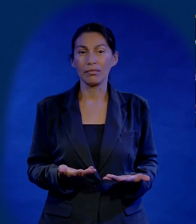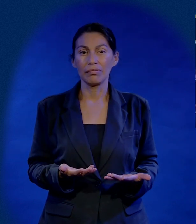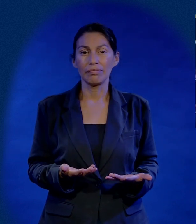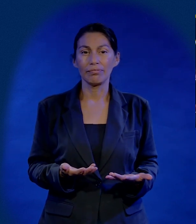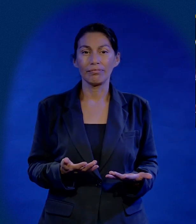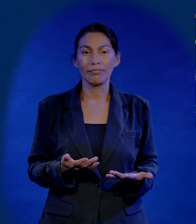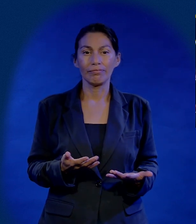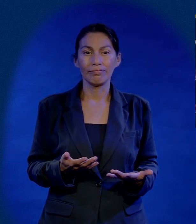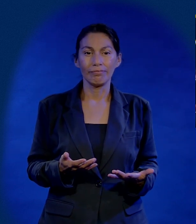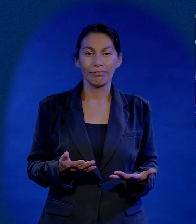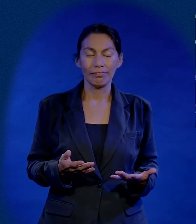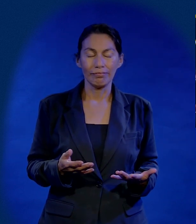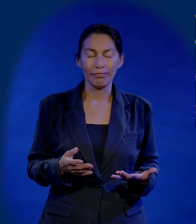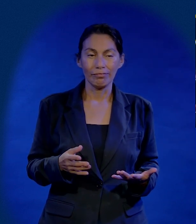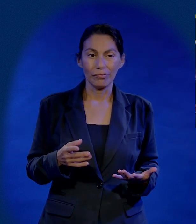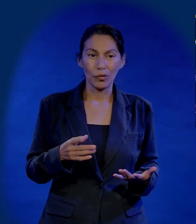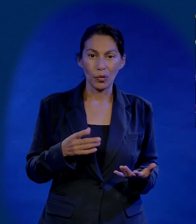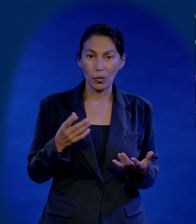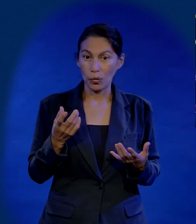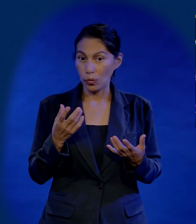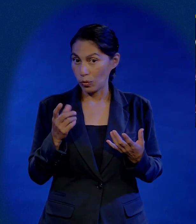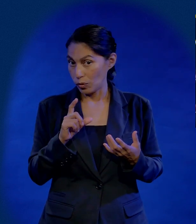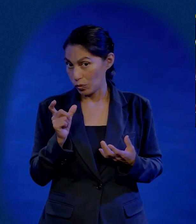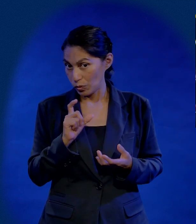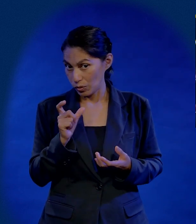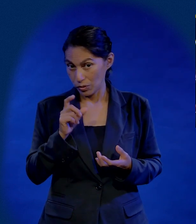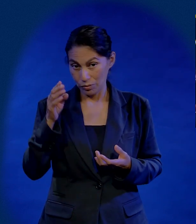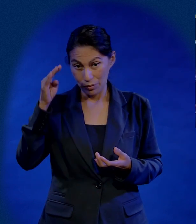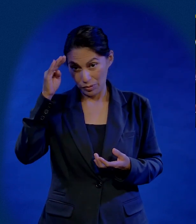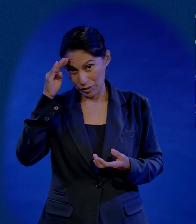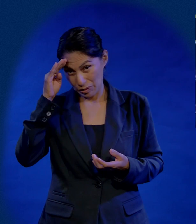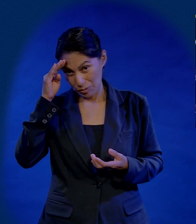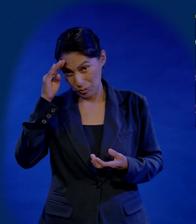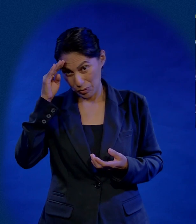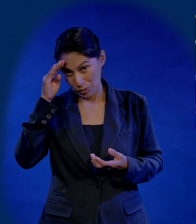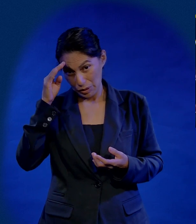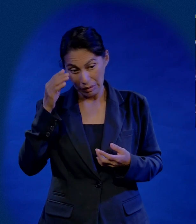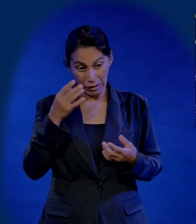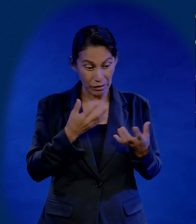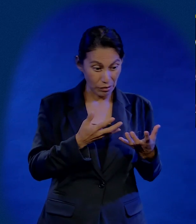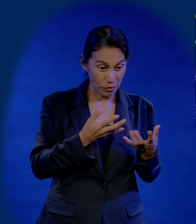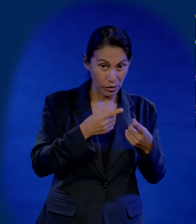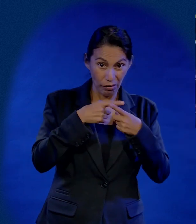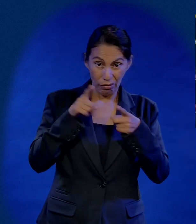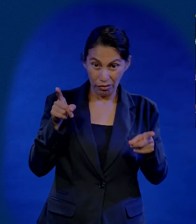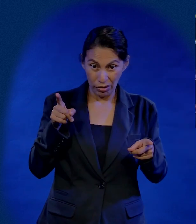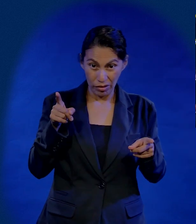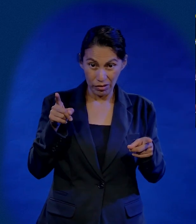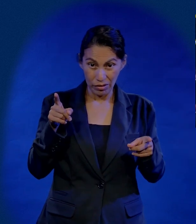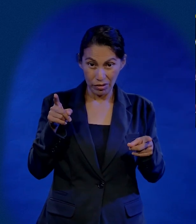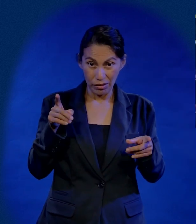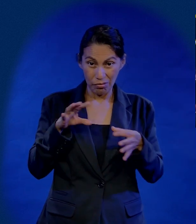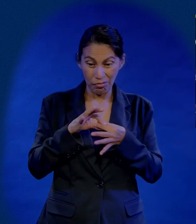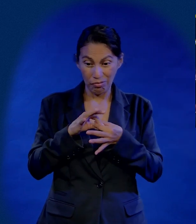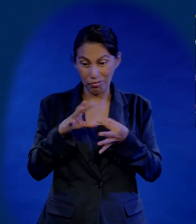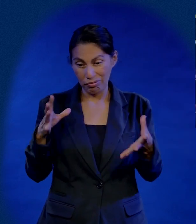forma de ser. La incongruencia arruina la vida. Por otro lado, acuérdate que dijimos que íbamos a ser